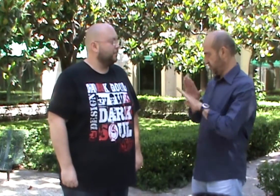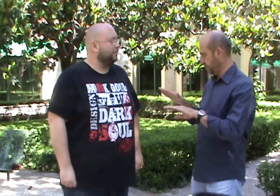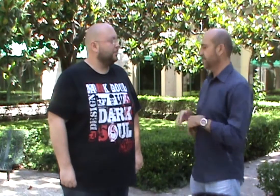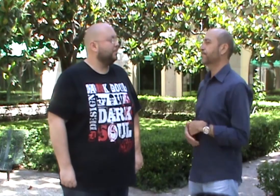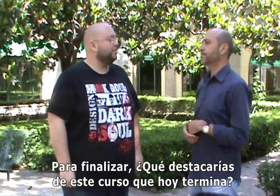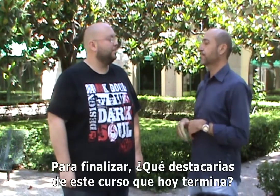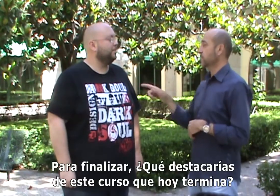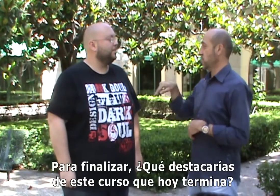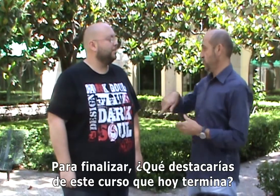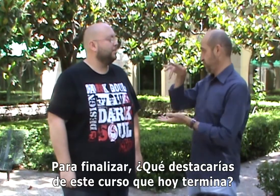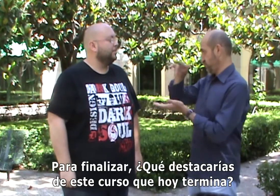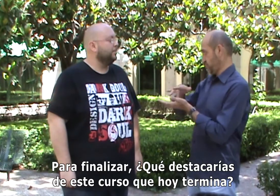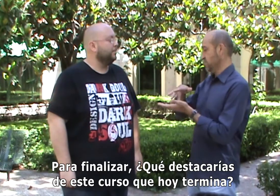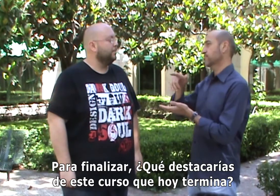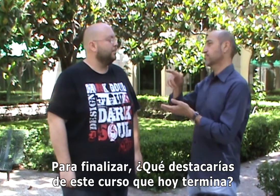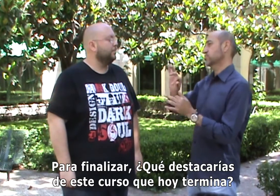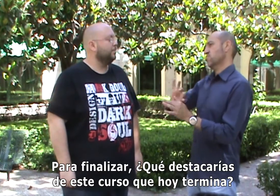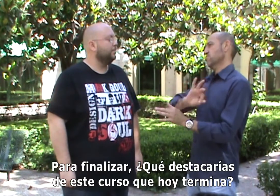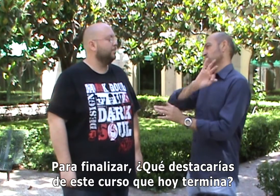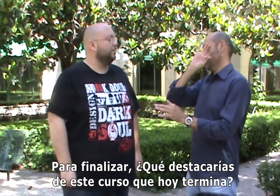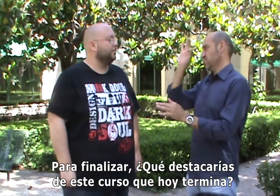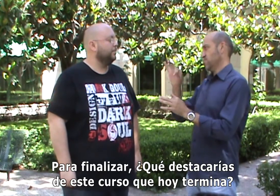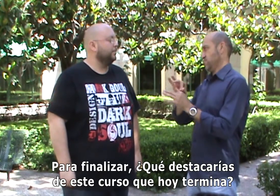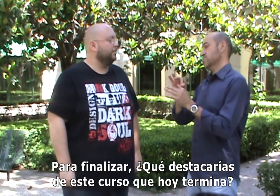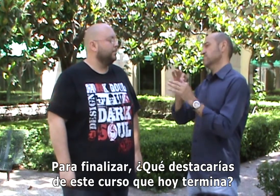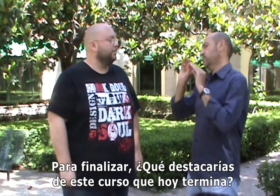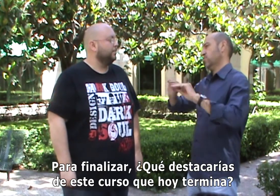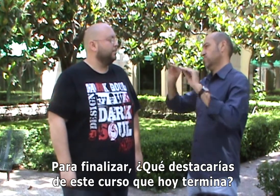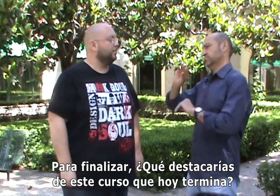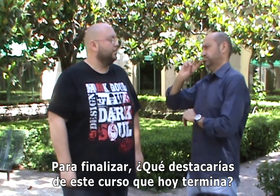Para finalizar, ¿qué destacarías de este curso que hoy termina?